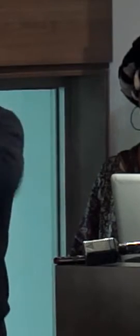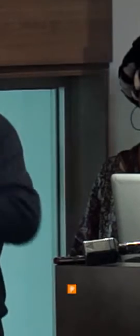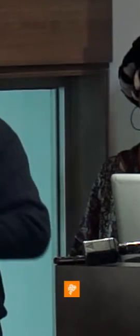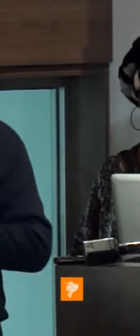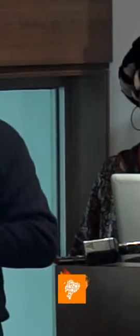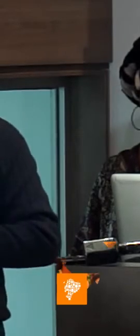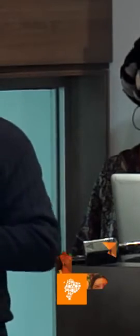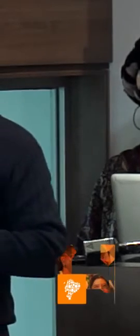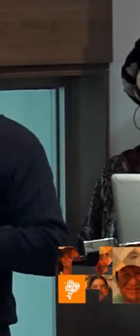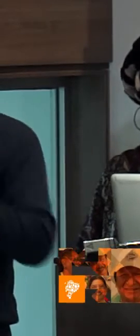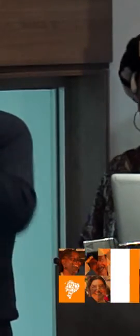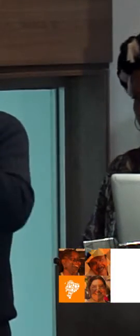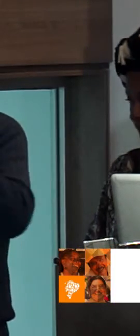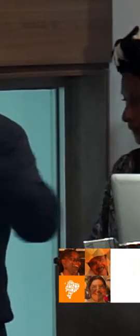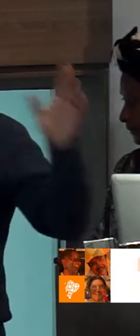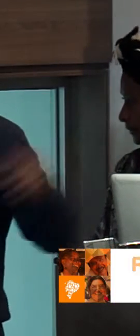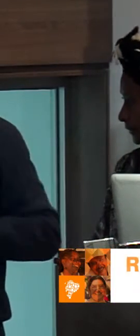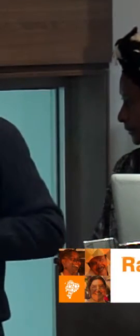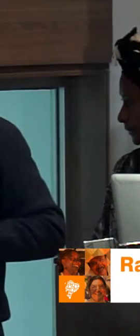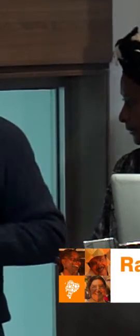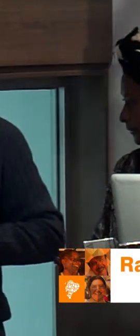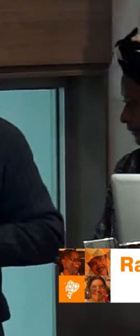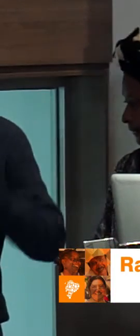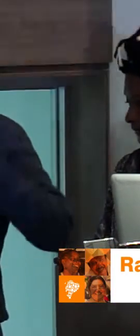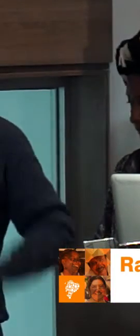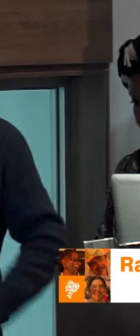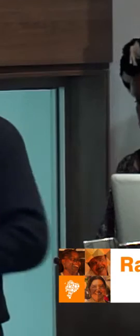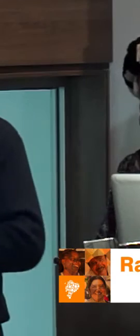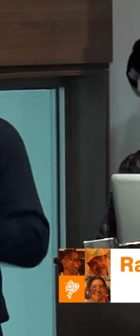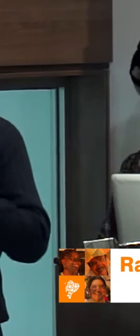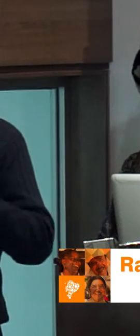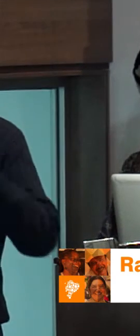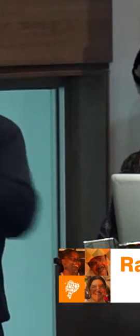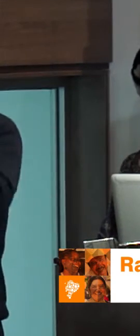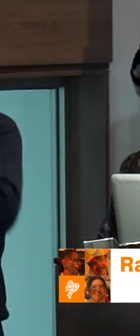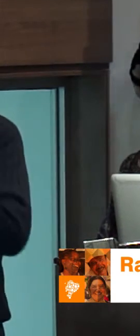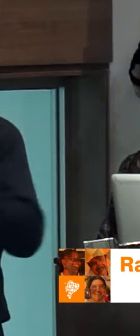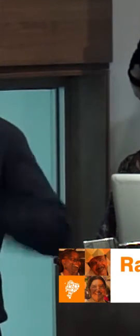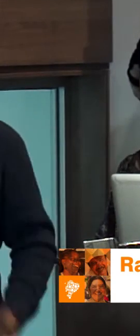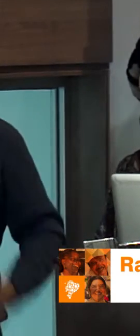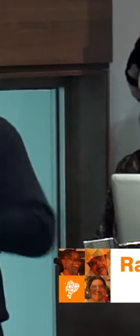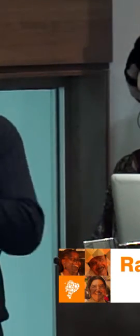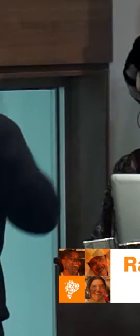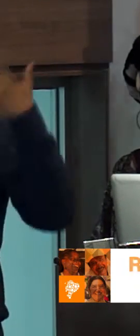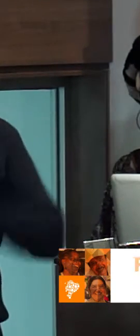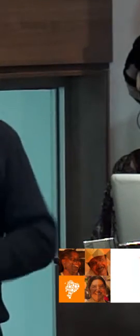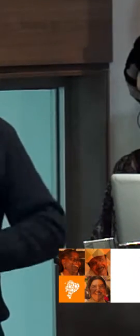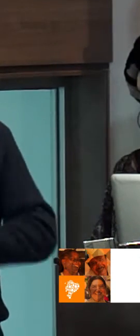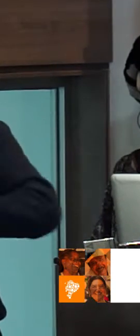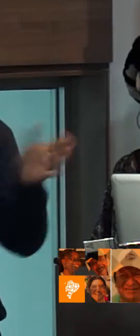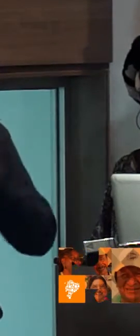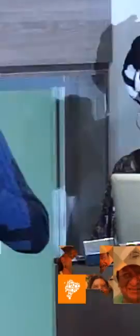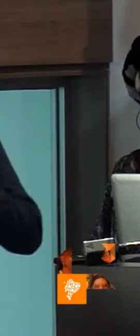mencionar derechos humanos implica que la libertad de las personas está garantizada